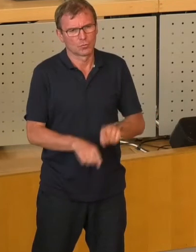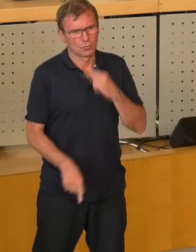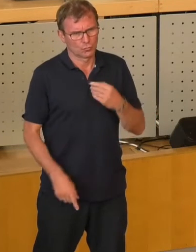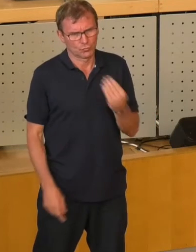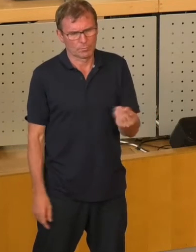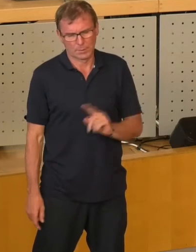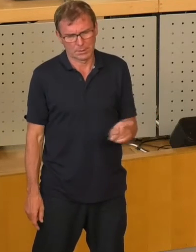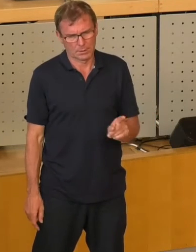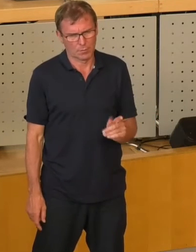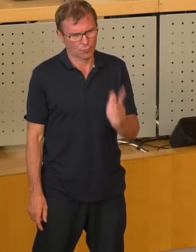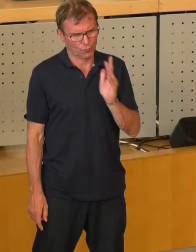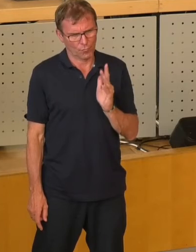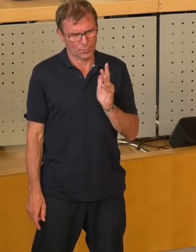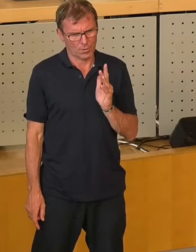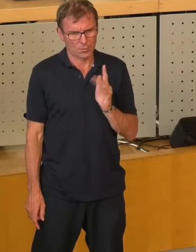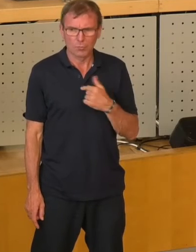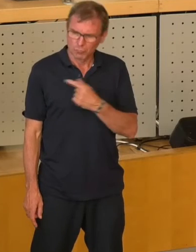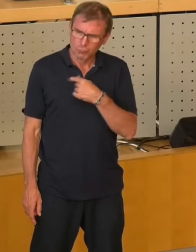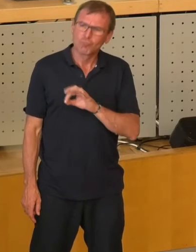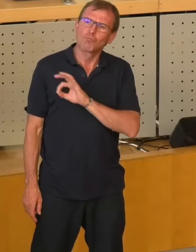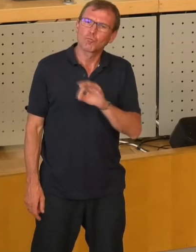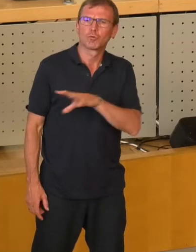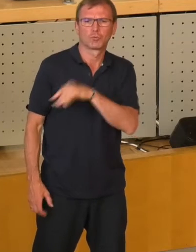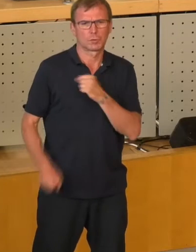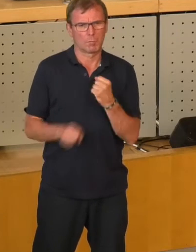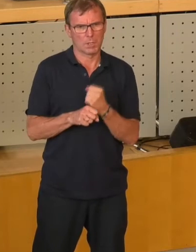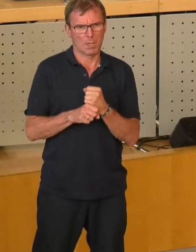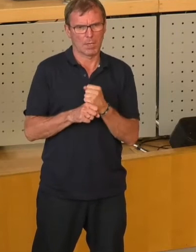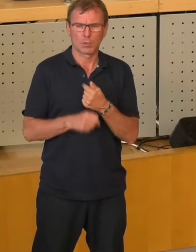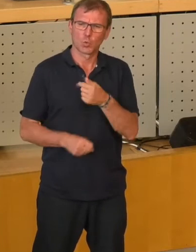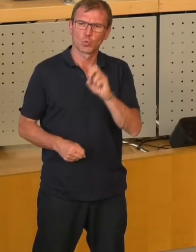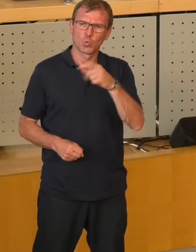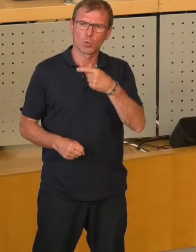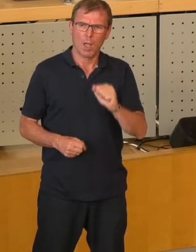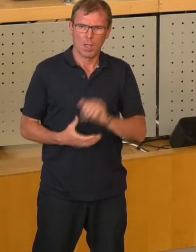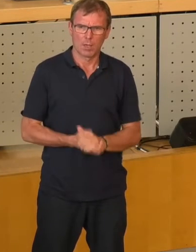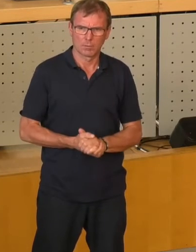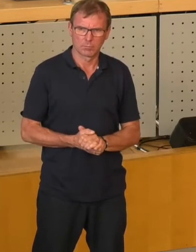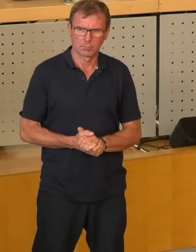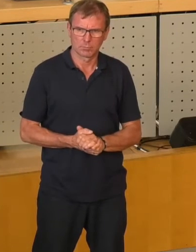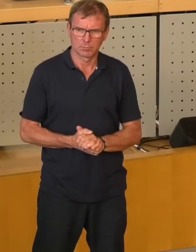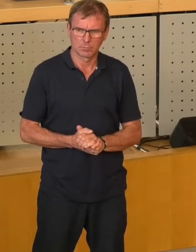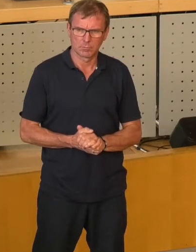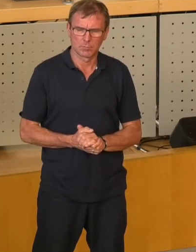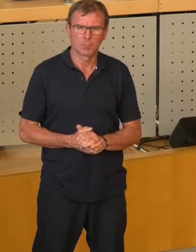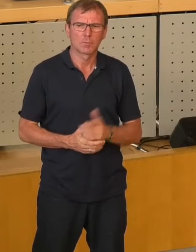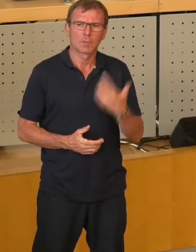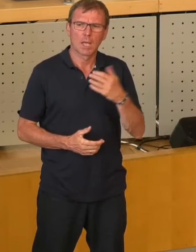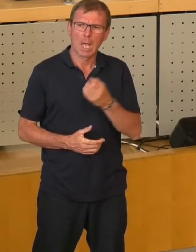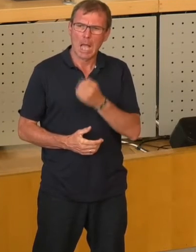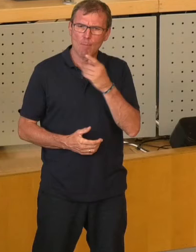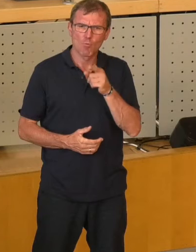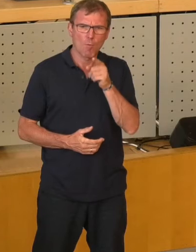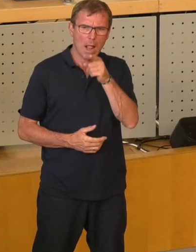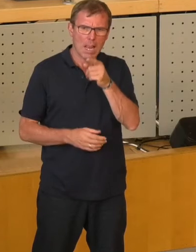Es gab bis dahin eine sehr gute Zusammenarbeit mit der TÜGA. Und wie Herr Blümel schon sagte,